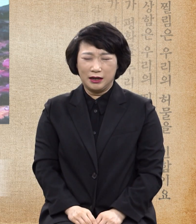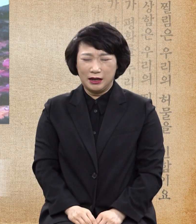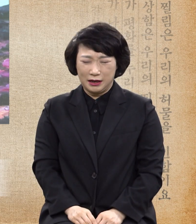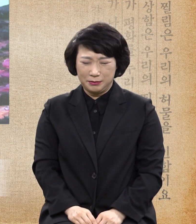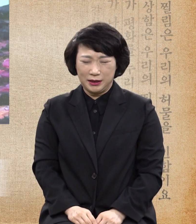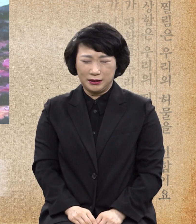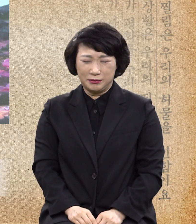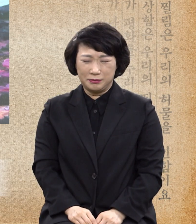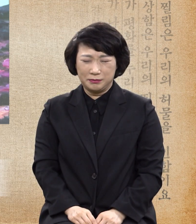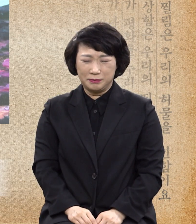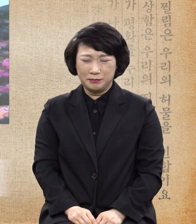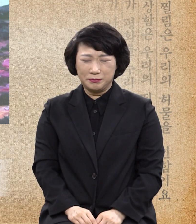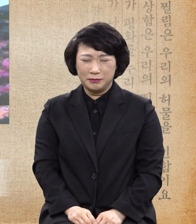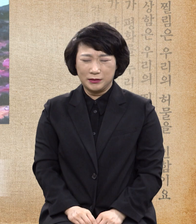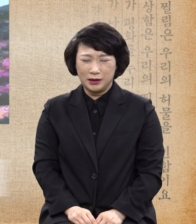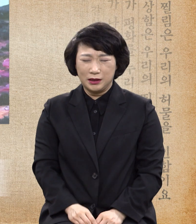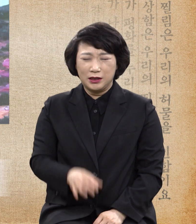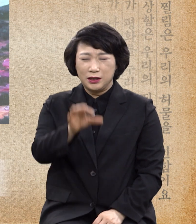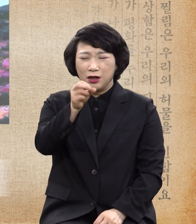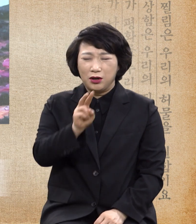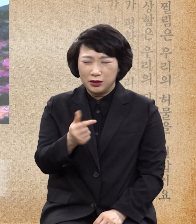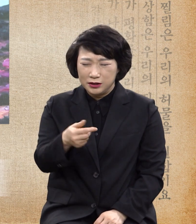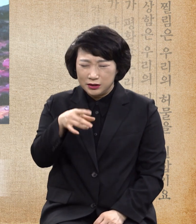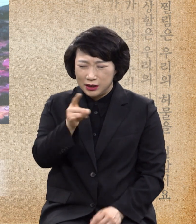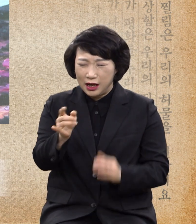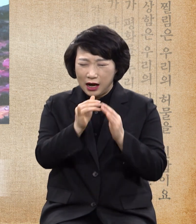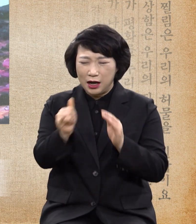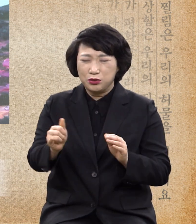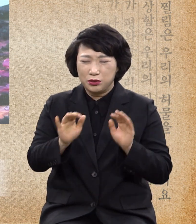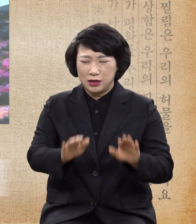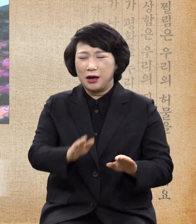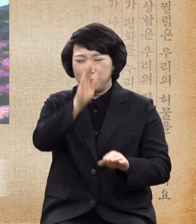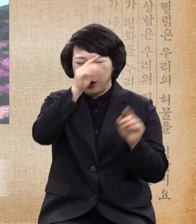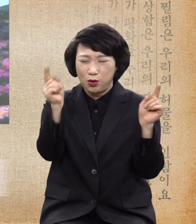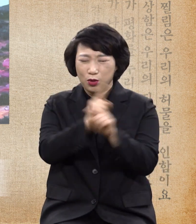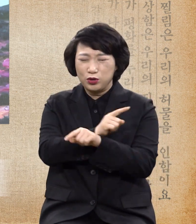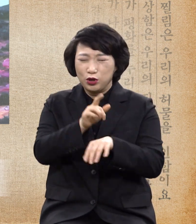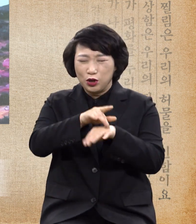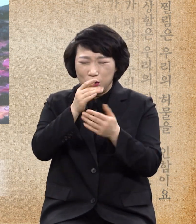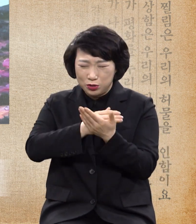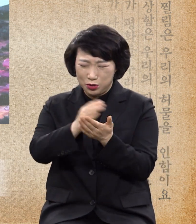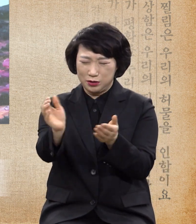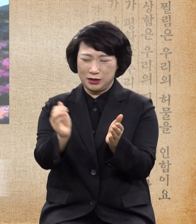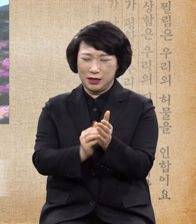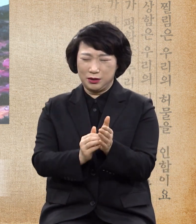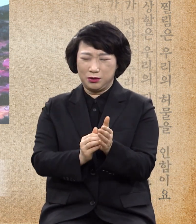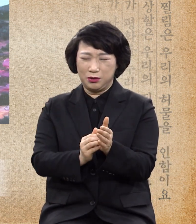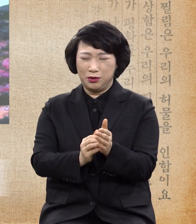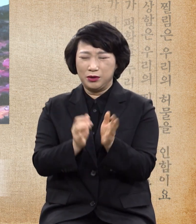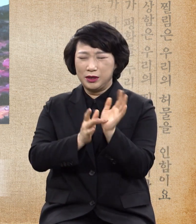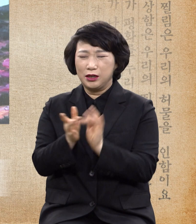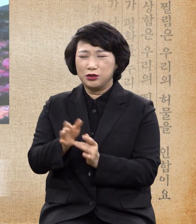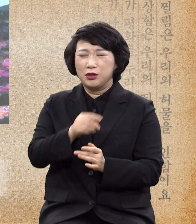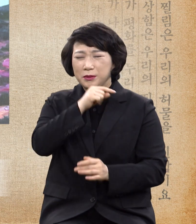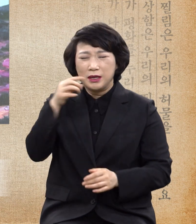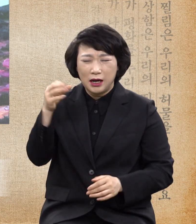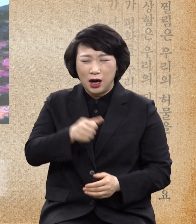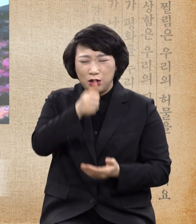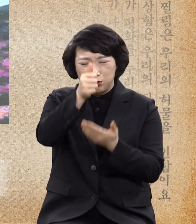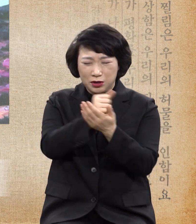연세가족이 병고 치고 귀신을 쫓아내며 예수 피로 제사함 받아